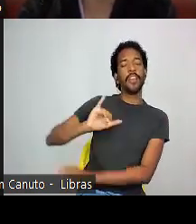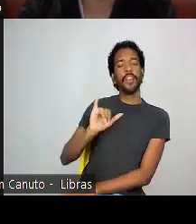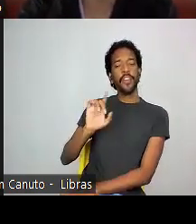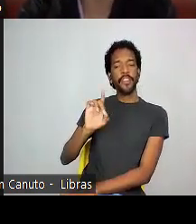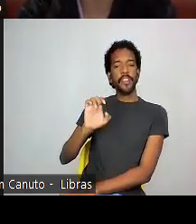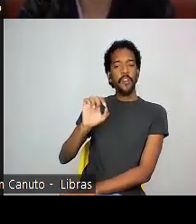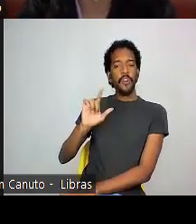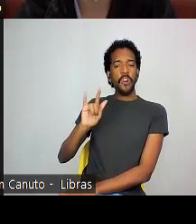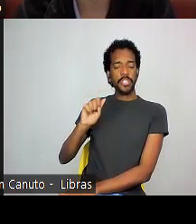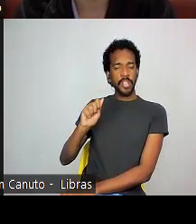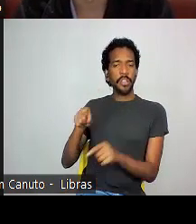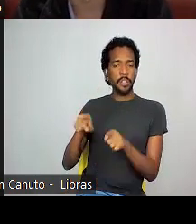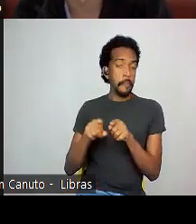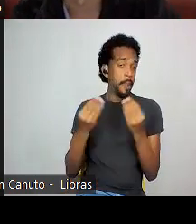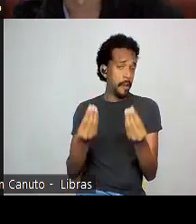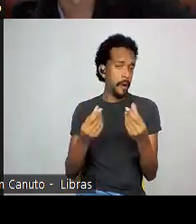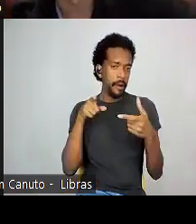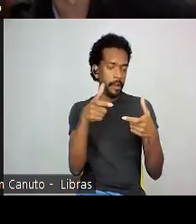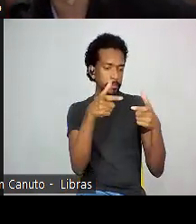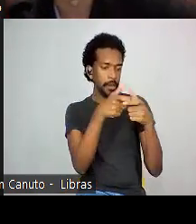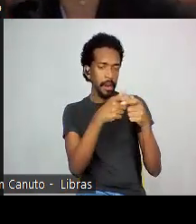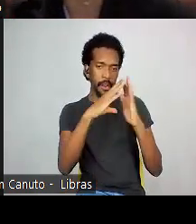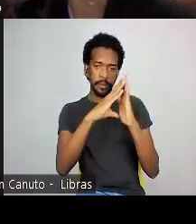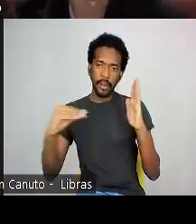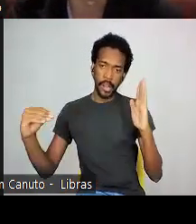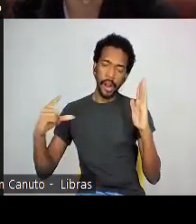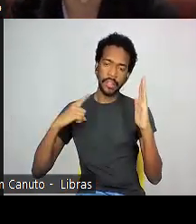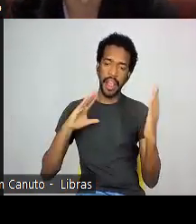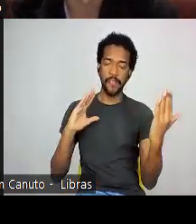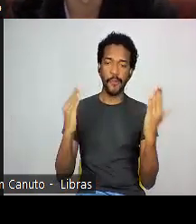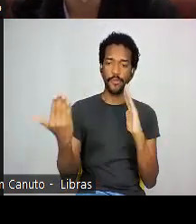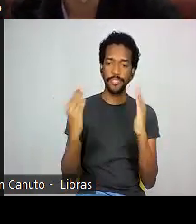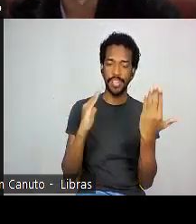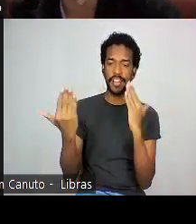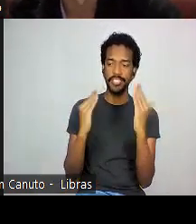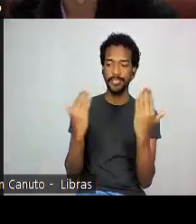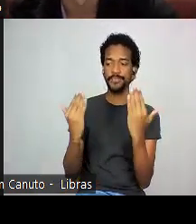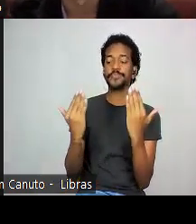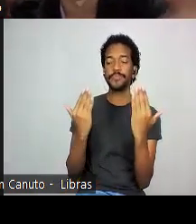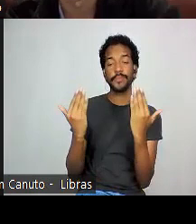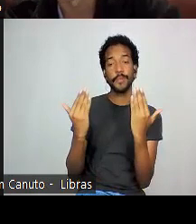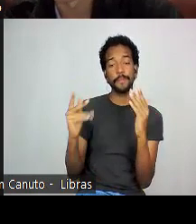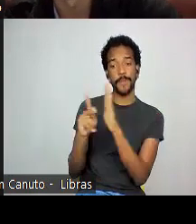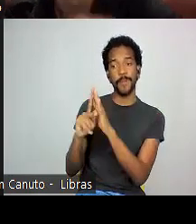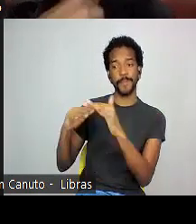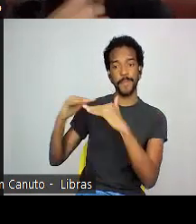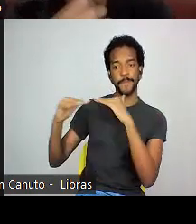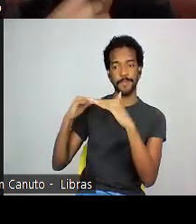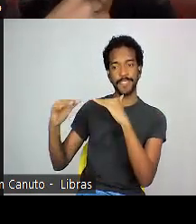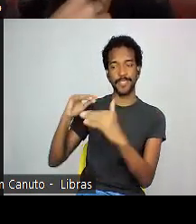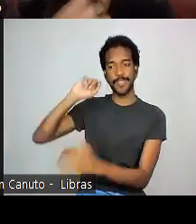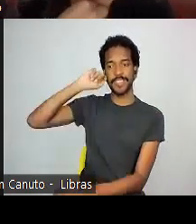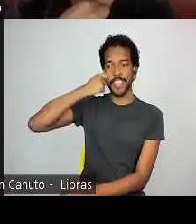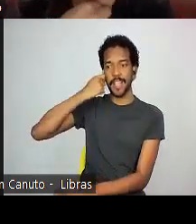é usada em contraste na década de 60 às mobilizações negras pelos direitos civis